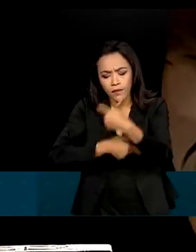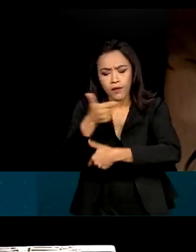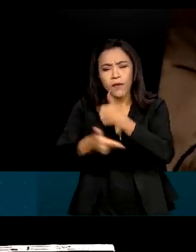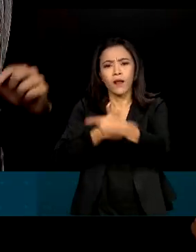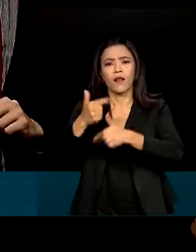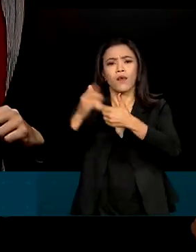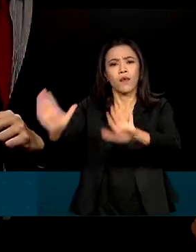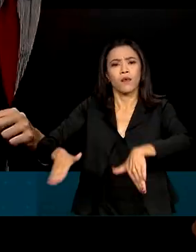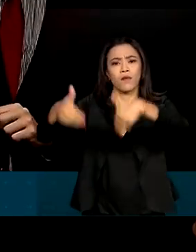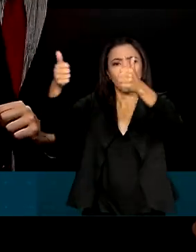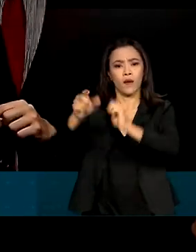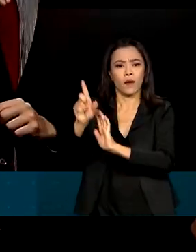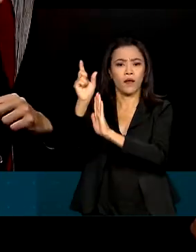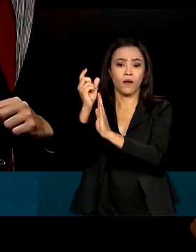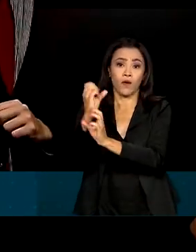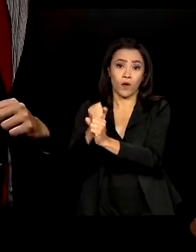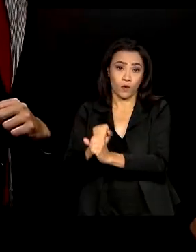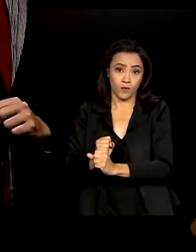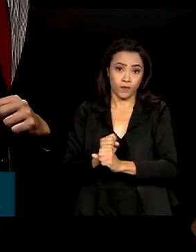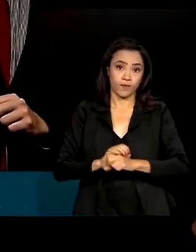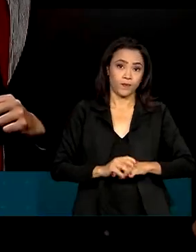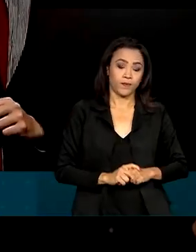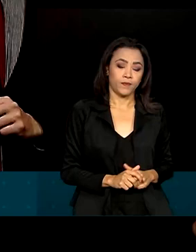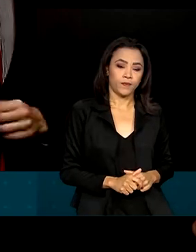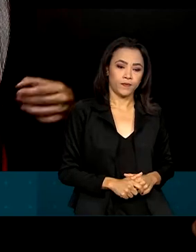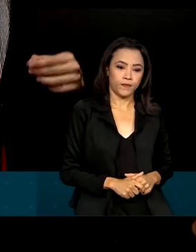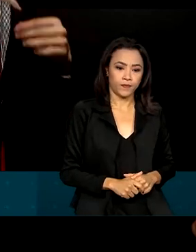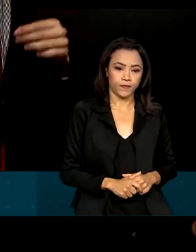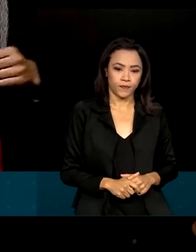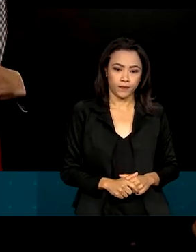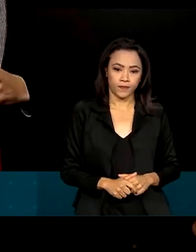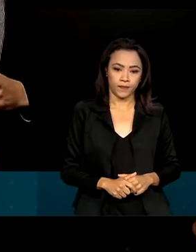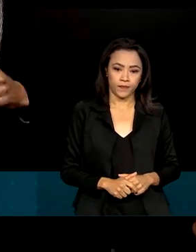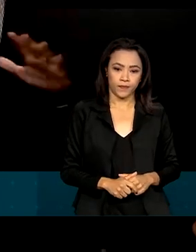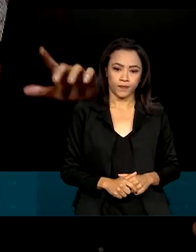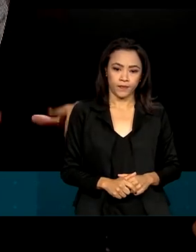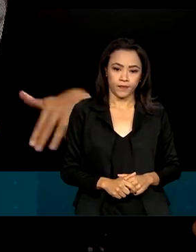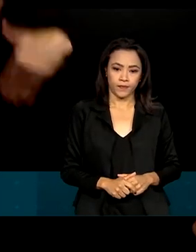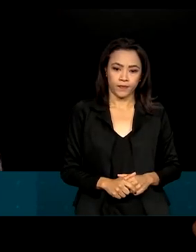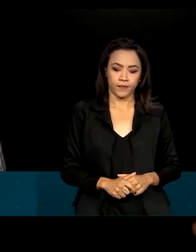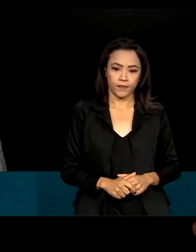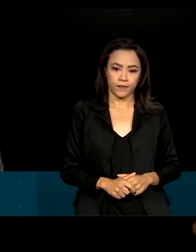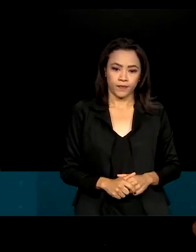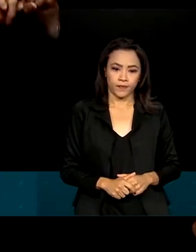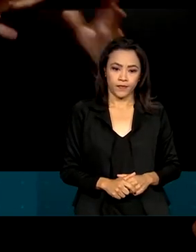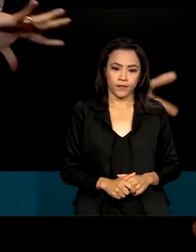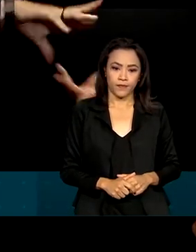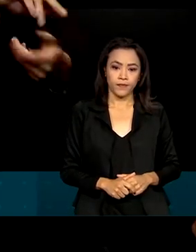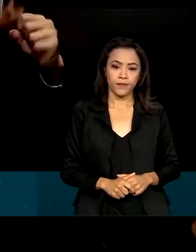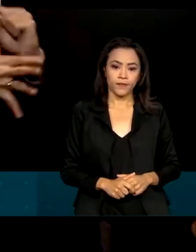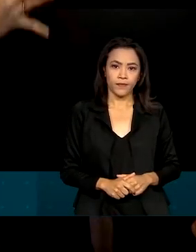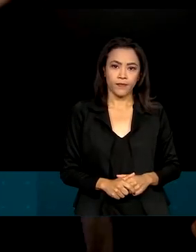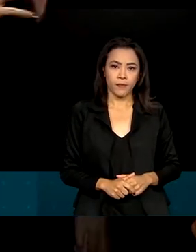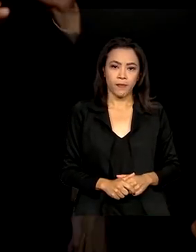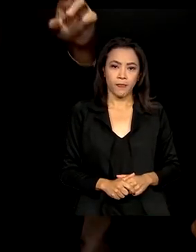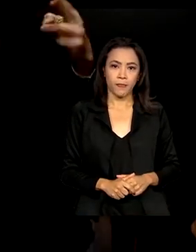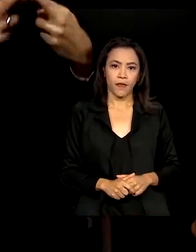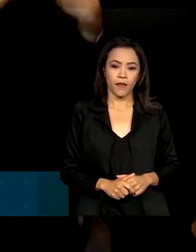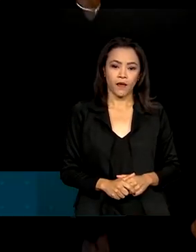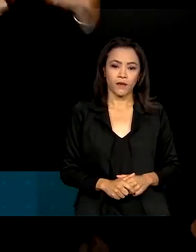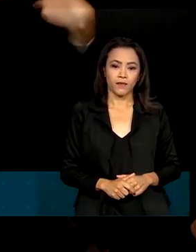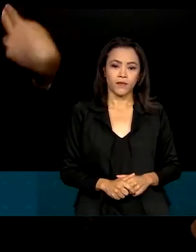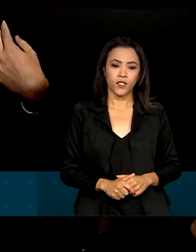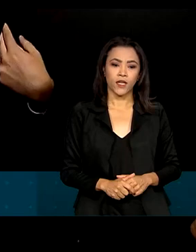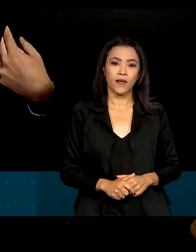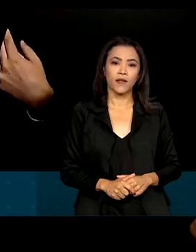inflação. Preciso fazer o Brasil voltar a crescer com sustentabilidade e responsabilidade, mas principalmente com